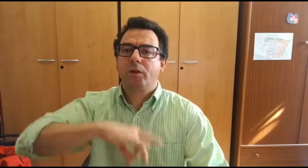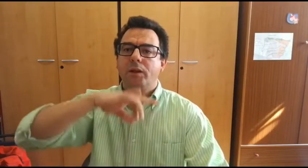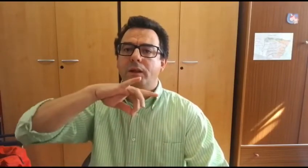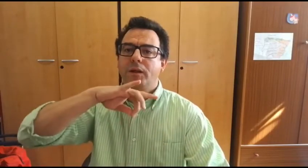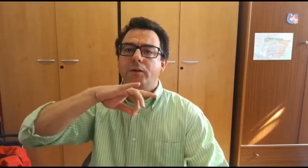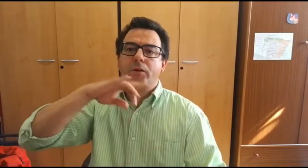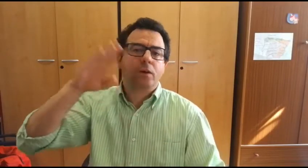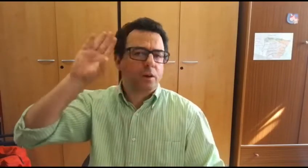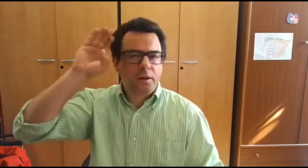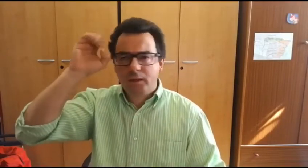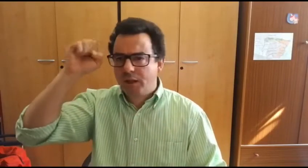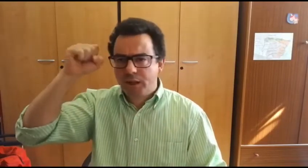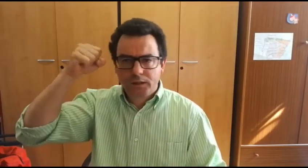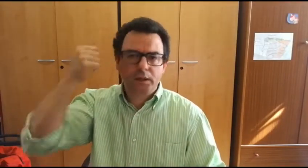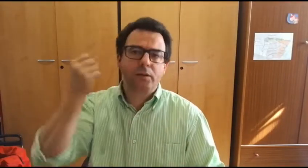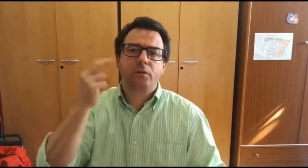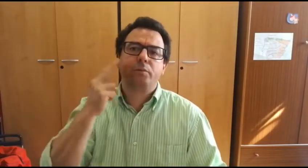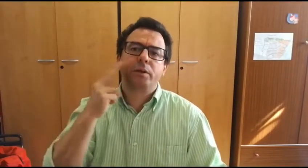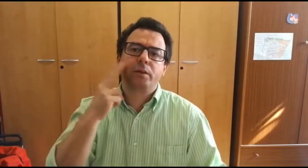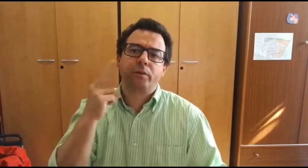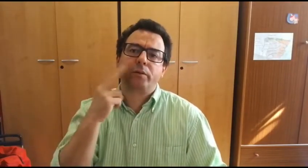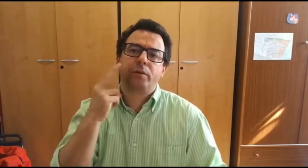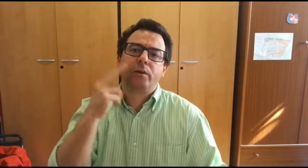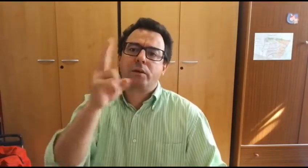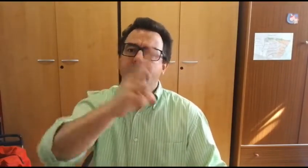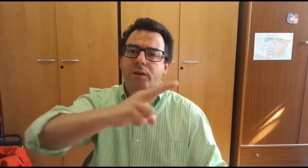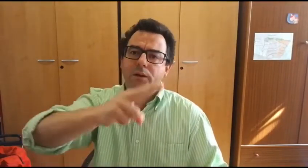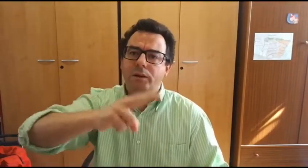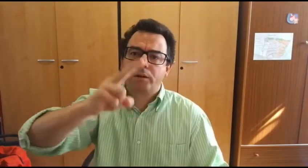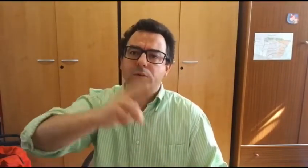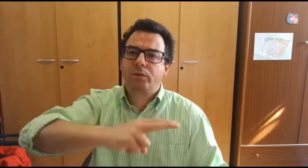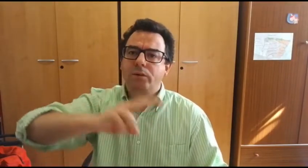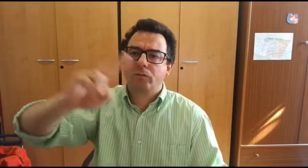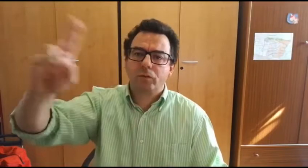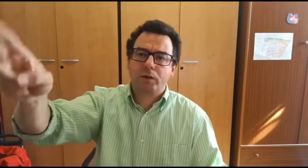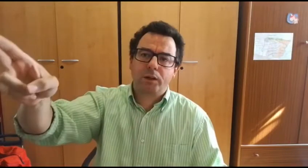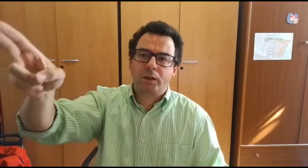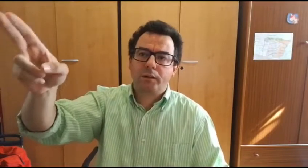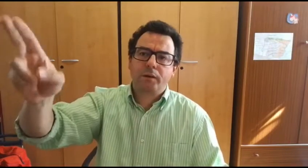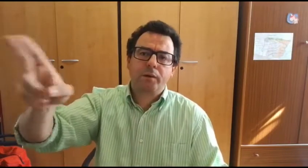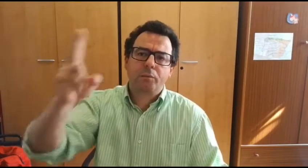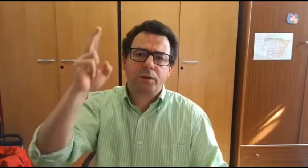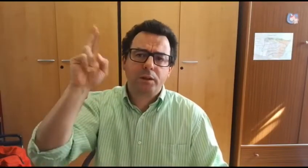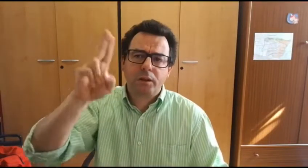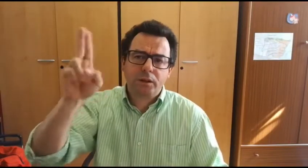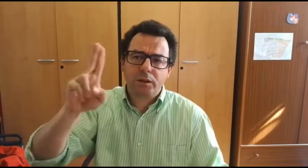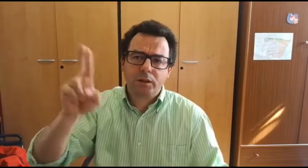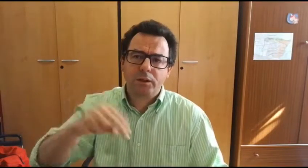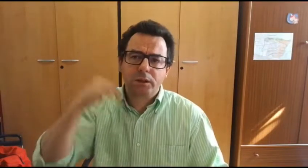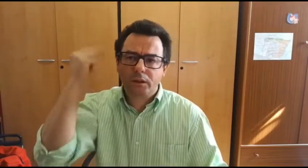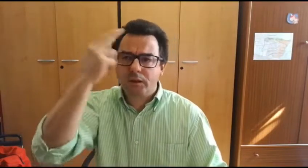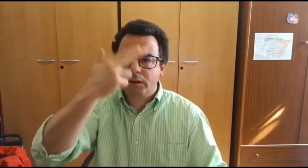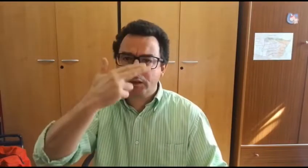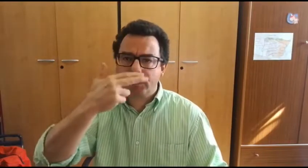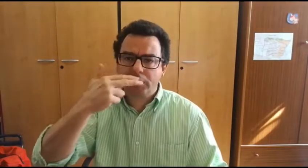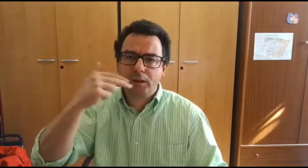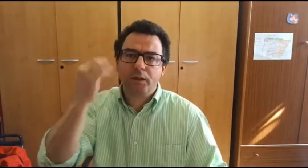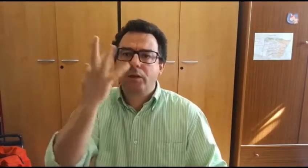pueda Quitarse los miedos, sacarlos afuera Pintarse la cara,